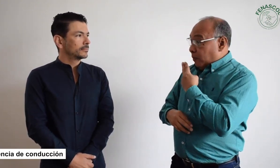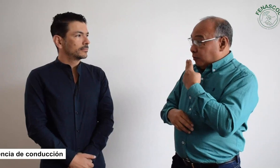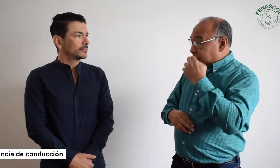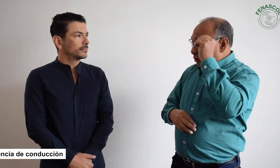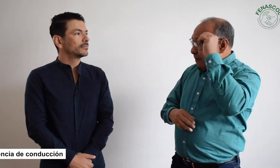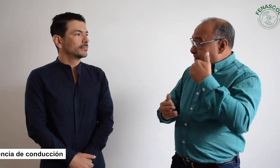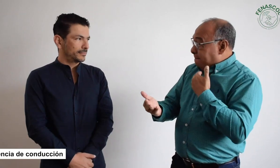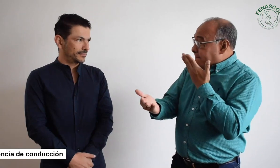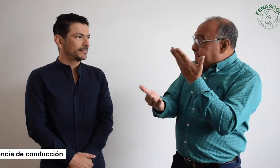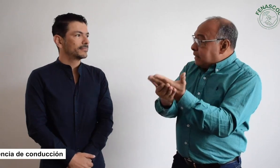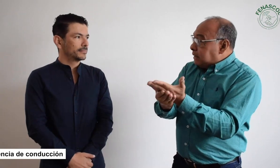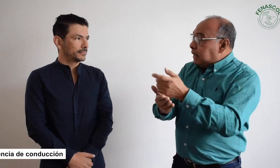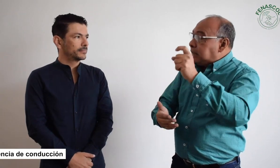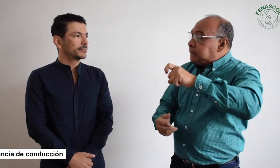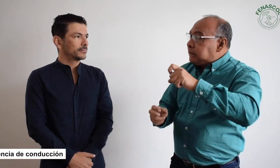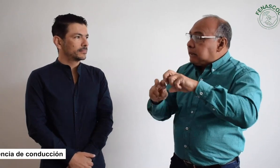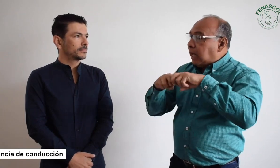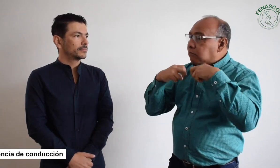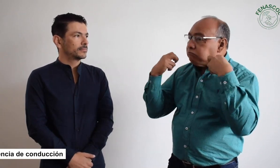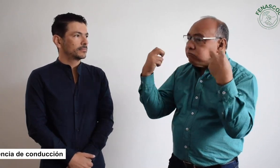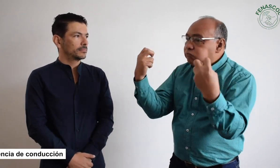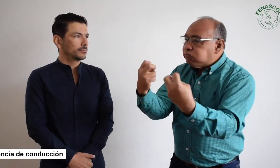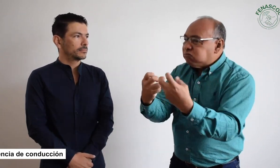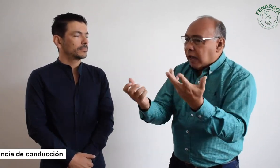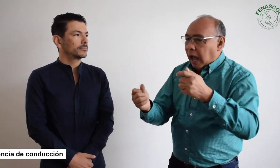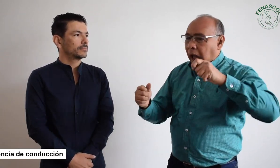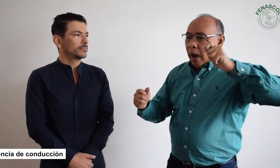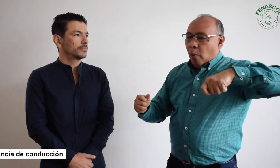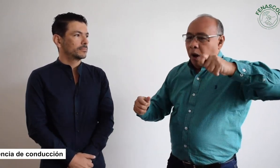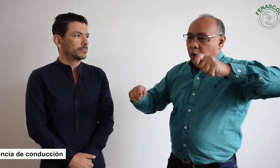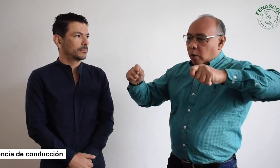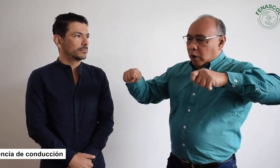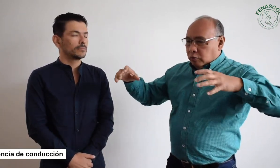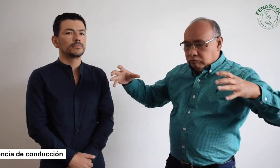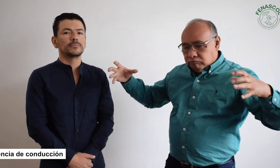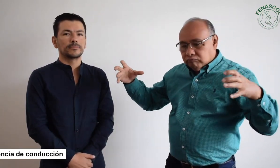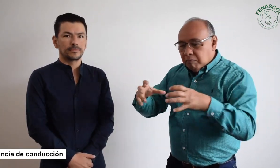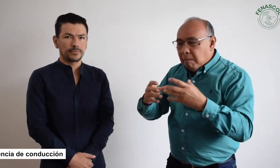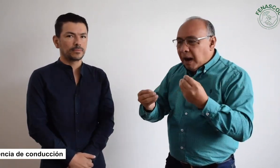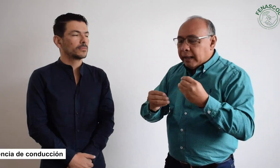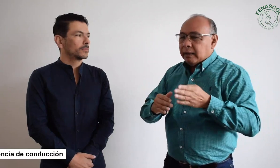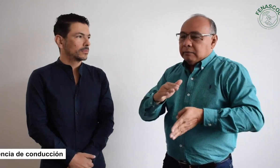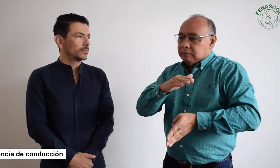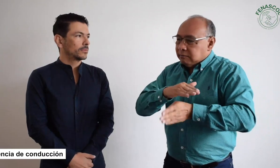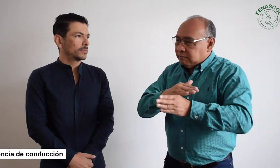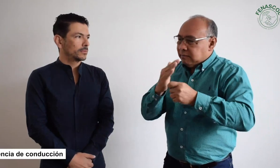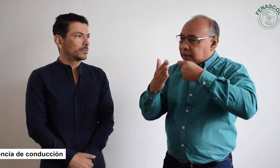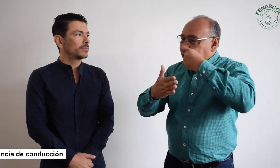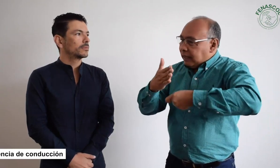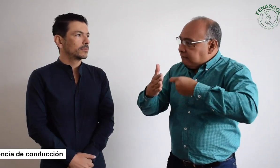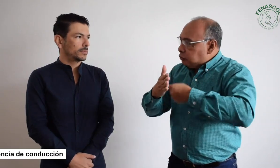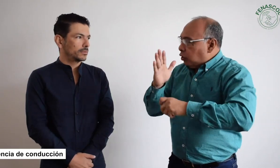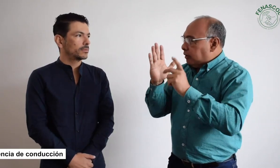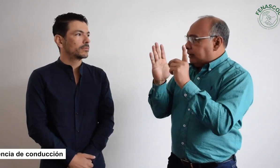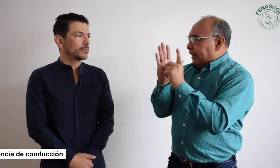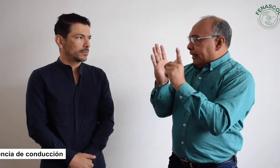reuniríamos entre un equipo de abogados para continuar haciendo esa revisión de ese decreto provisional. Ese fue el segundo